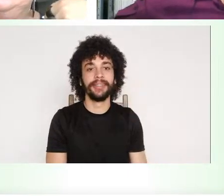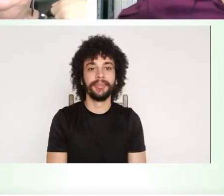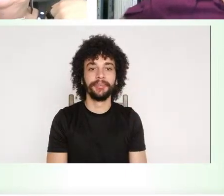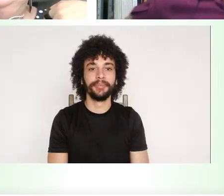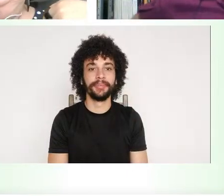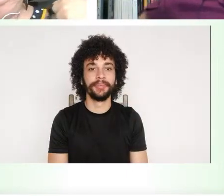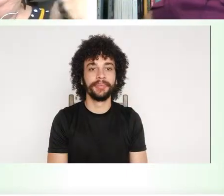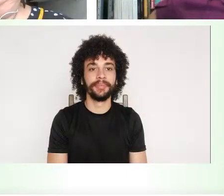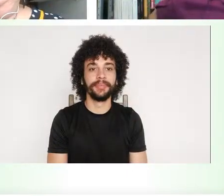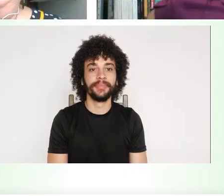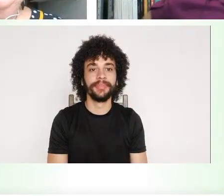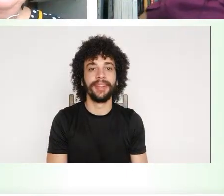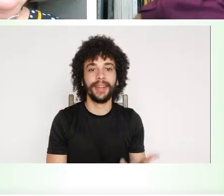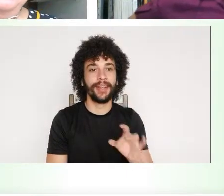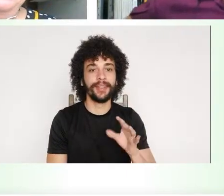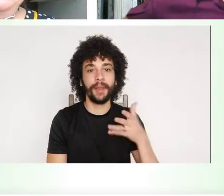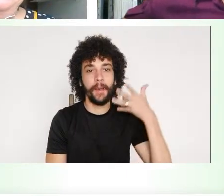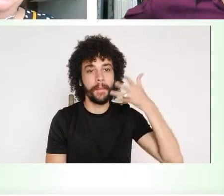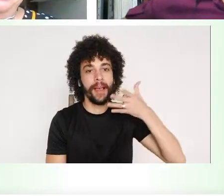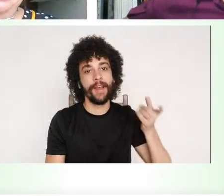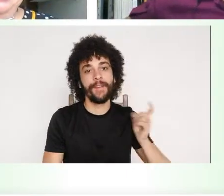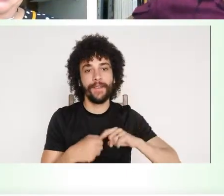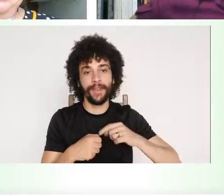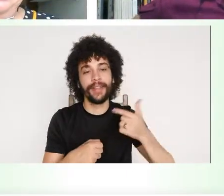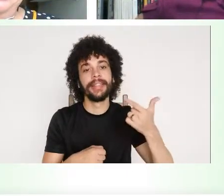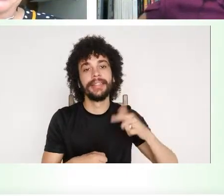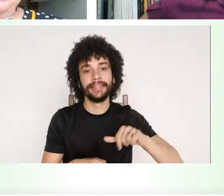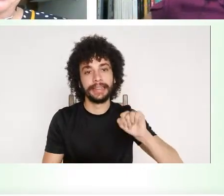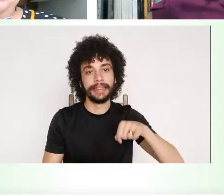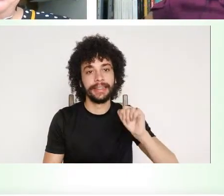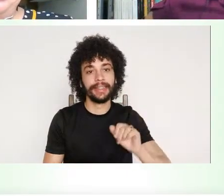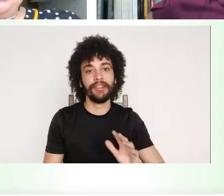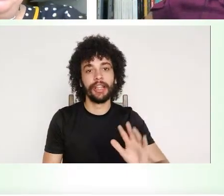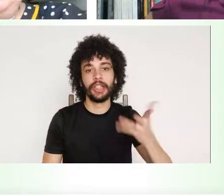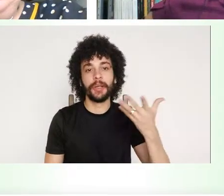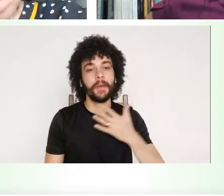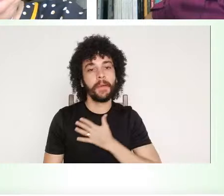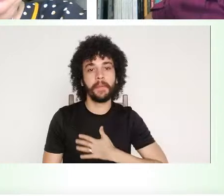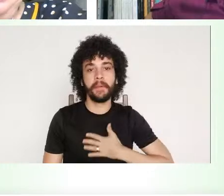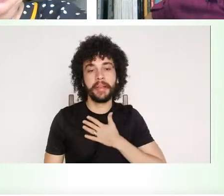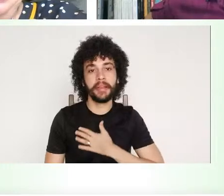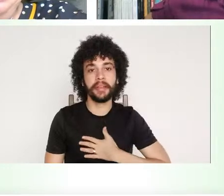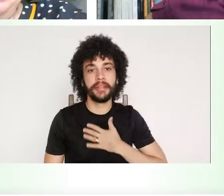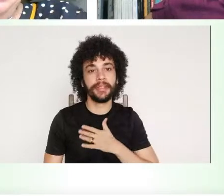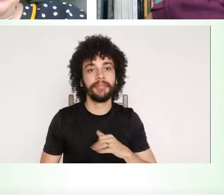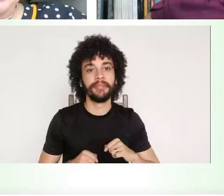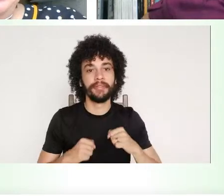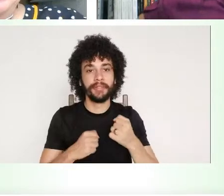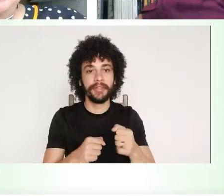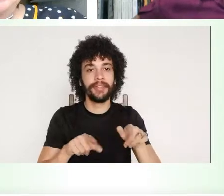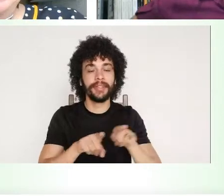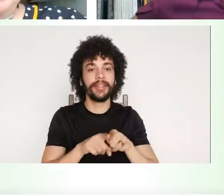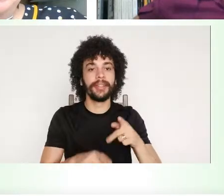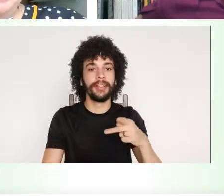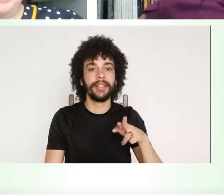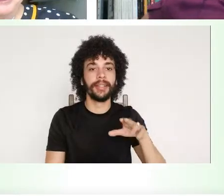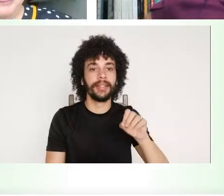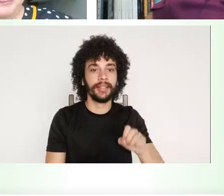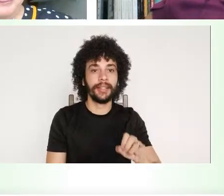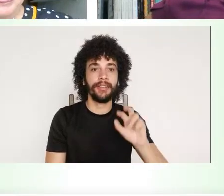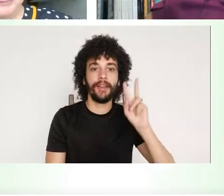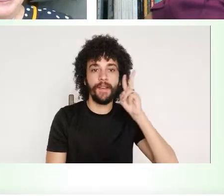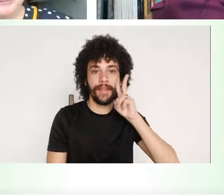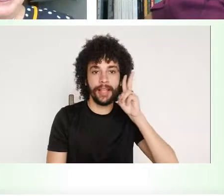palestra agora, a gente vai voltar, com certeza, e será um prazer imenso tê-la conosco no Prof. História, na Unifespa.